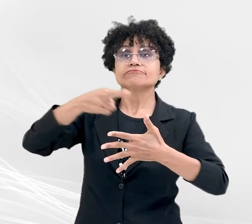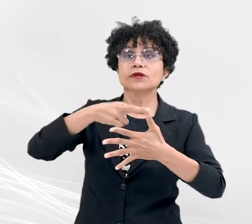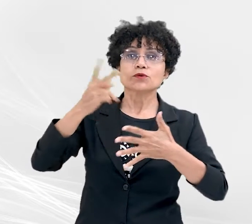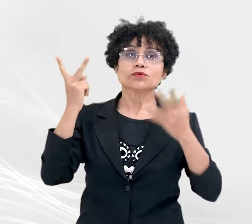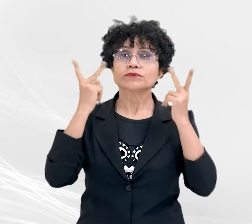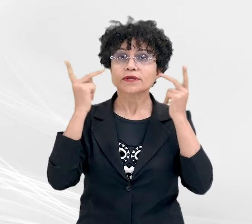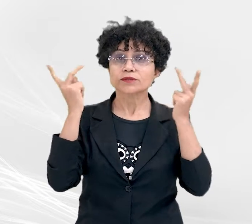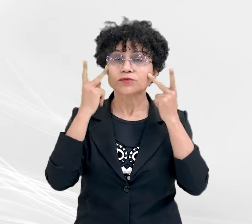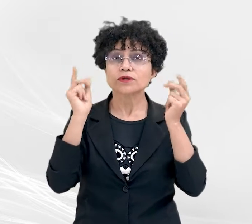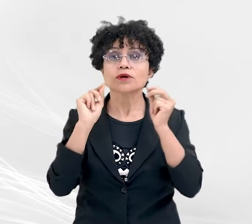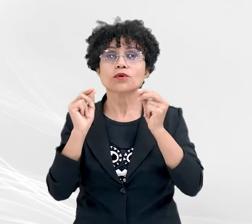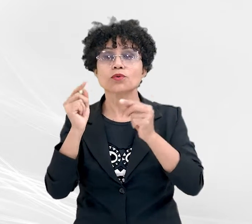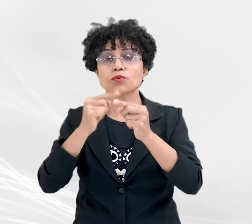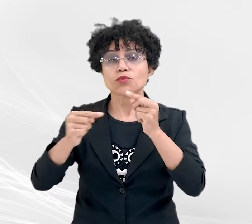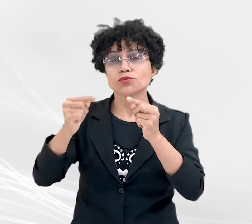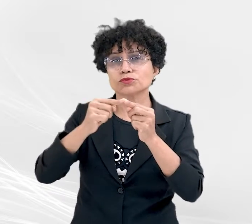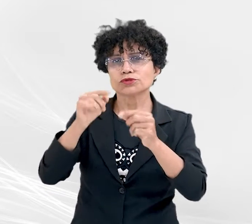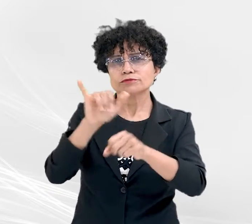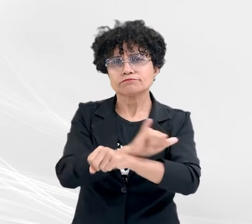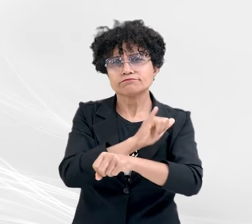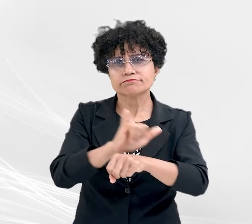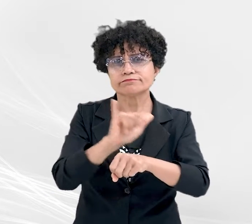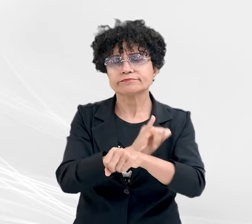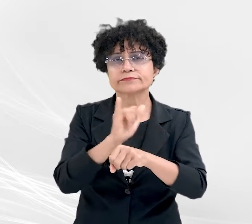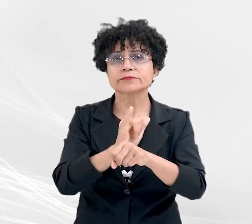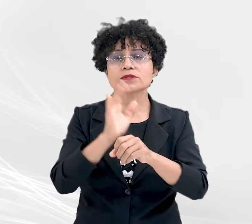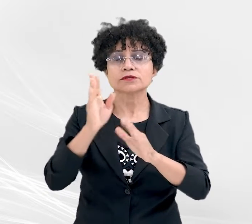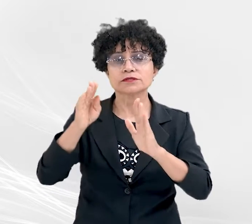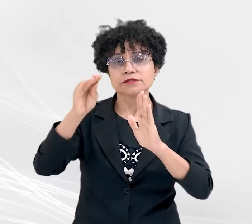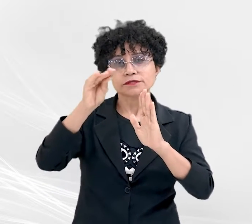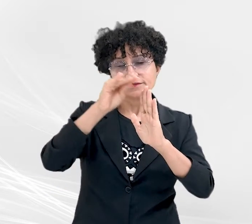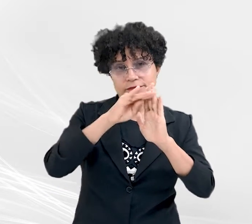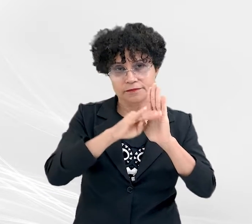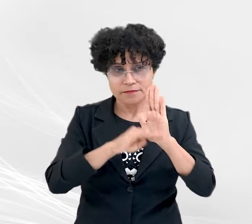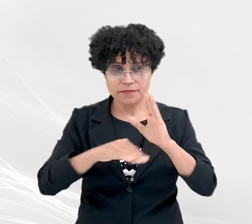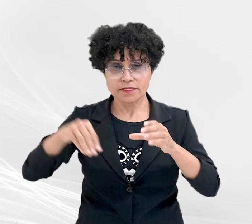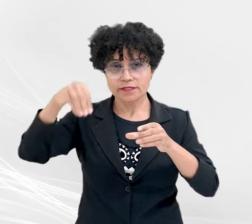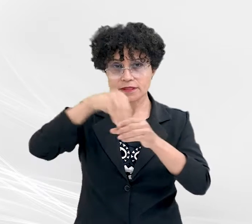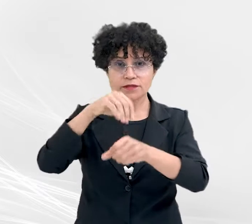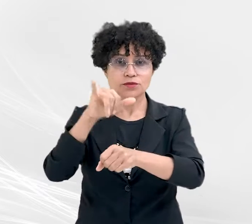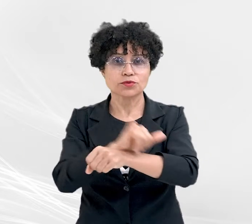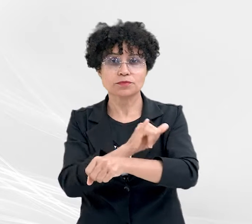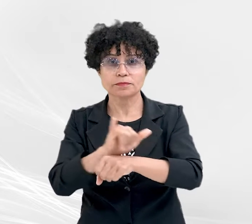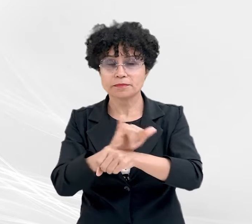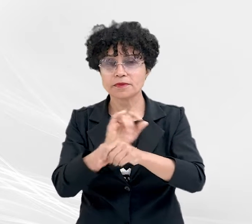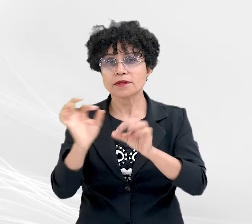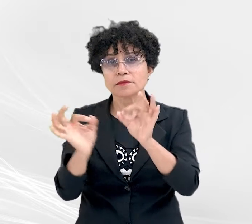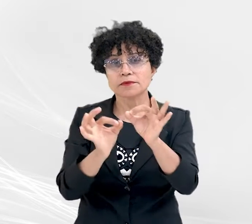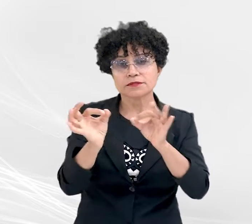objetivos estratégicos estabelecidos no Planejamento Institucional 2020